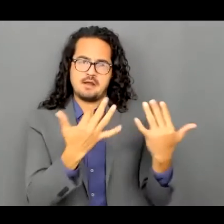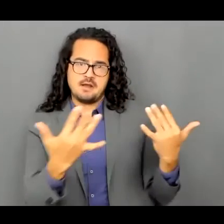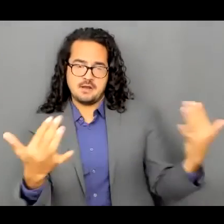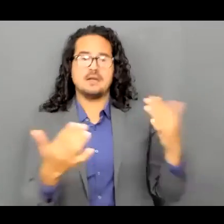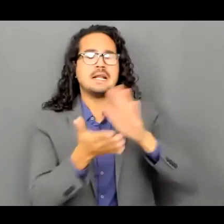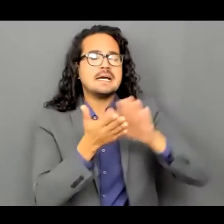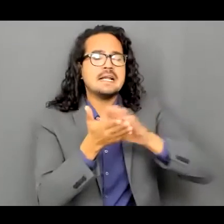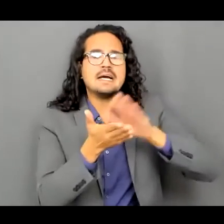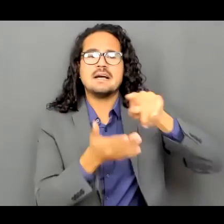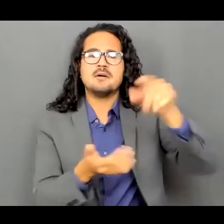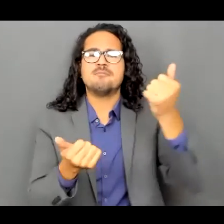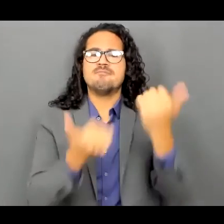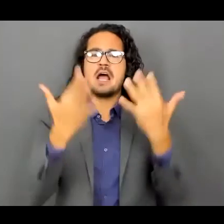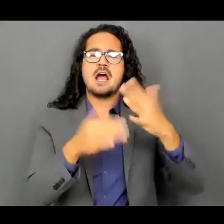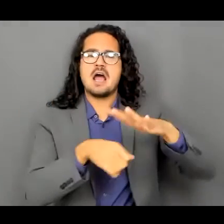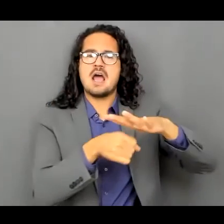enviadas